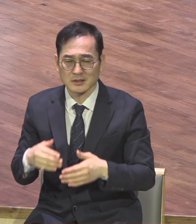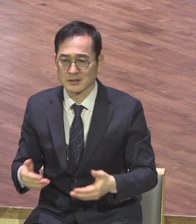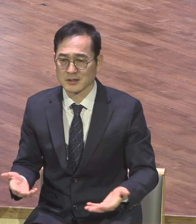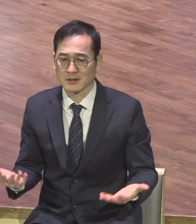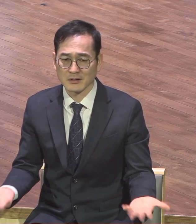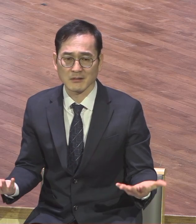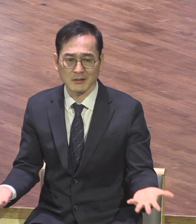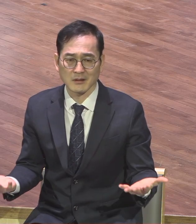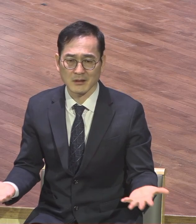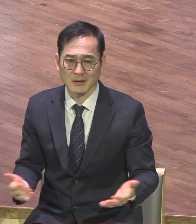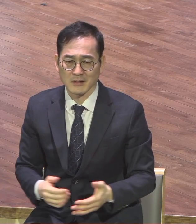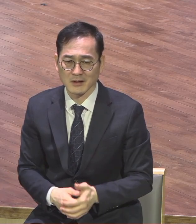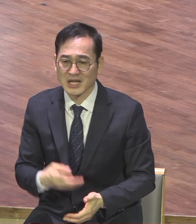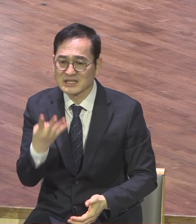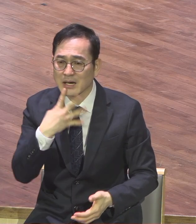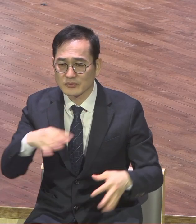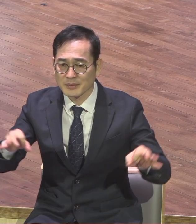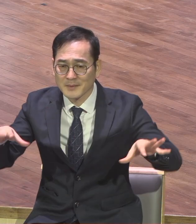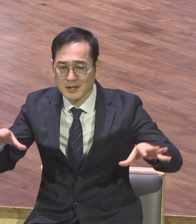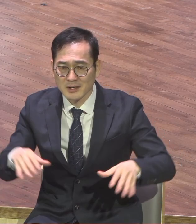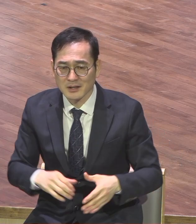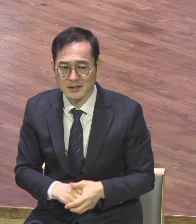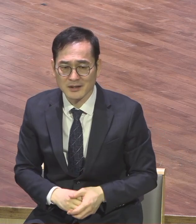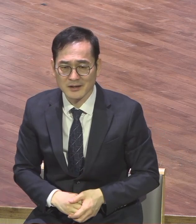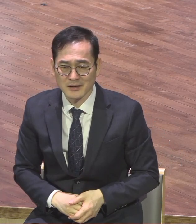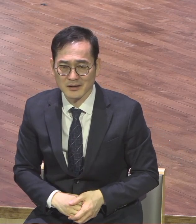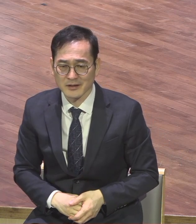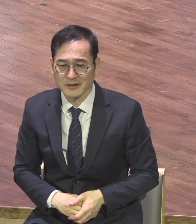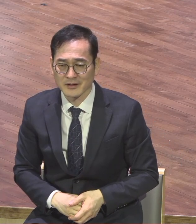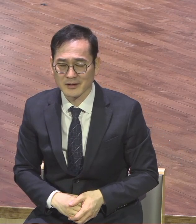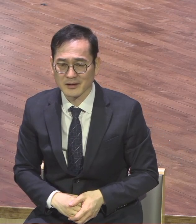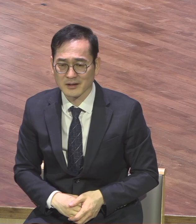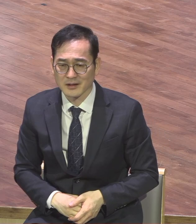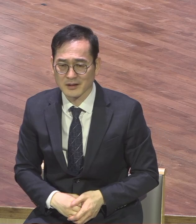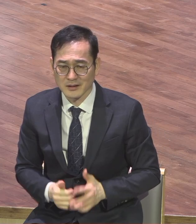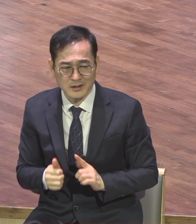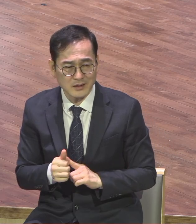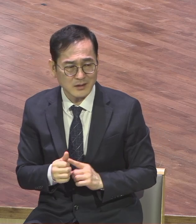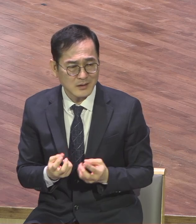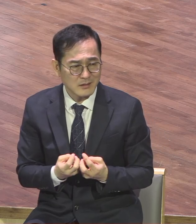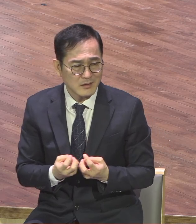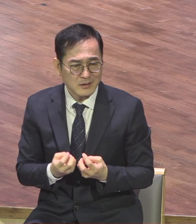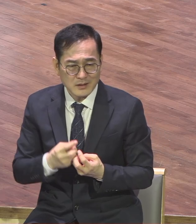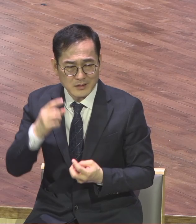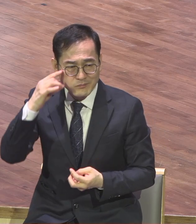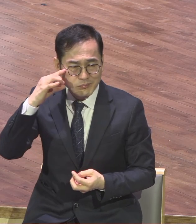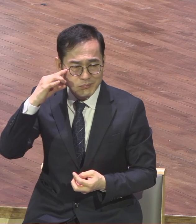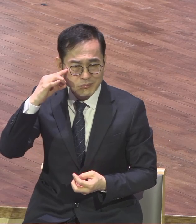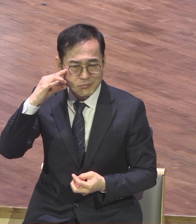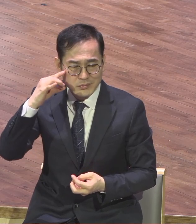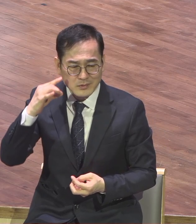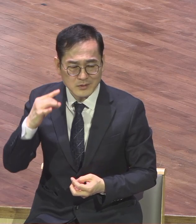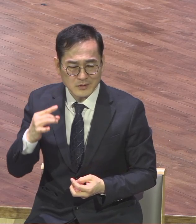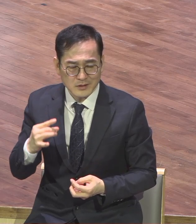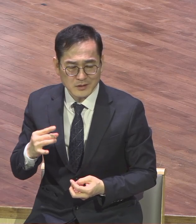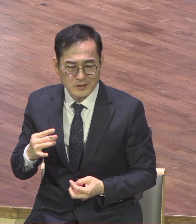4분 안에 끝나버리니까 그럼 어떻게 했냐 그 가게로 준비했던 그 청년들이